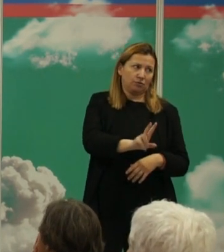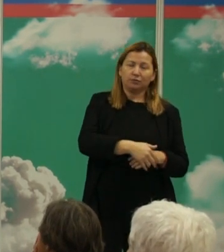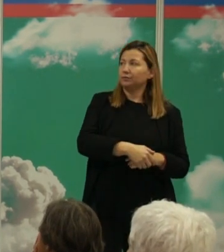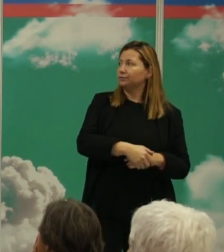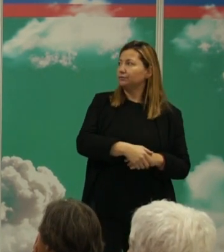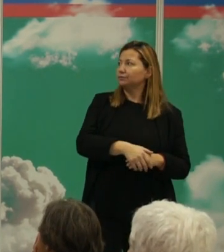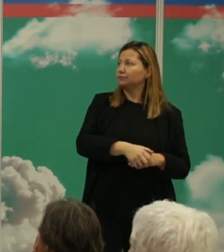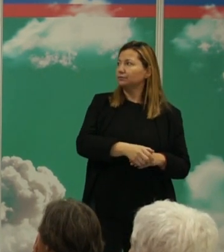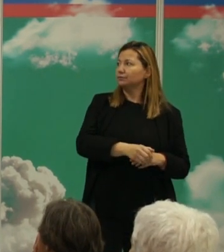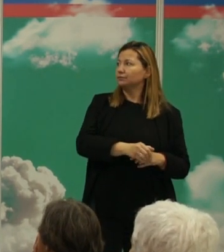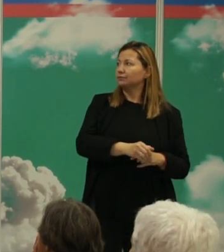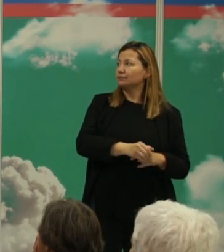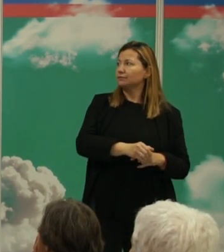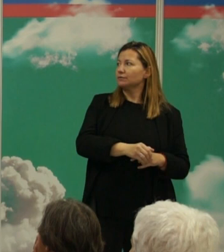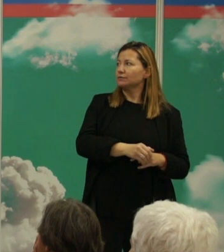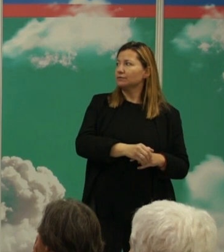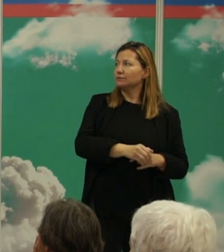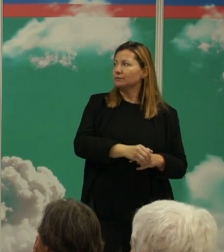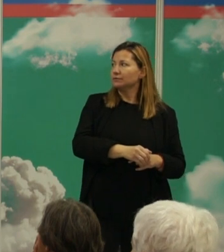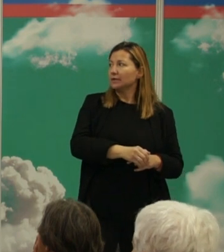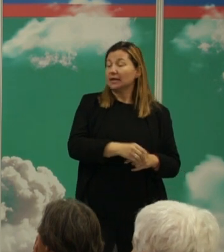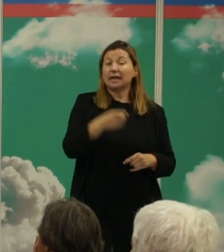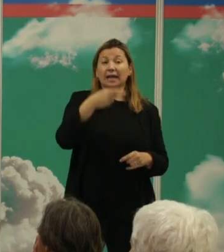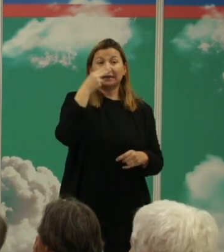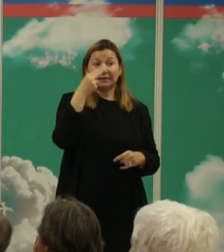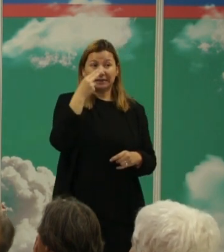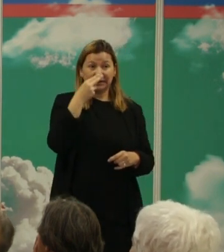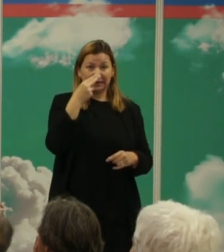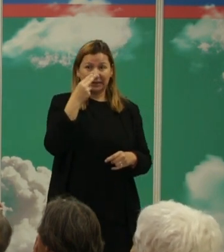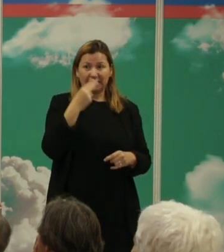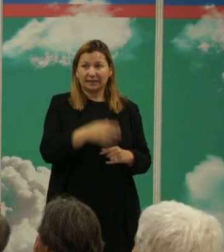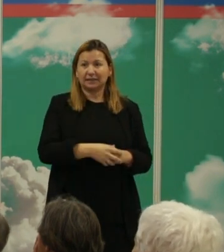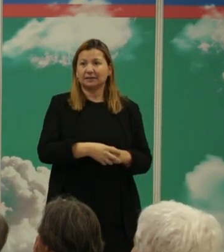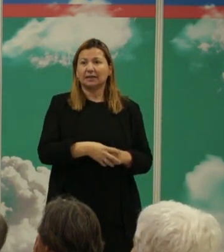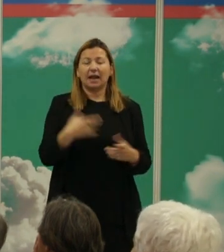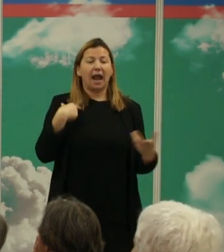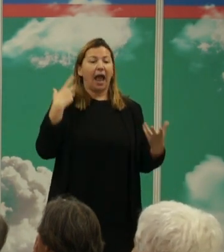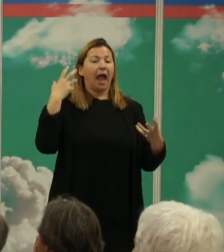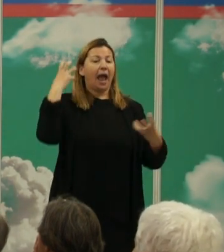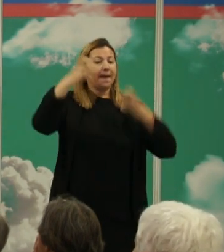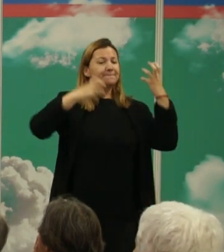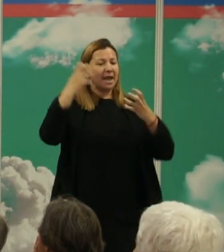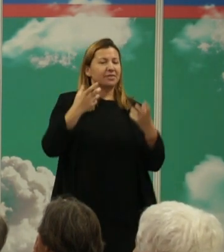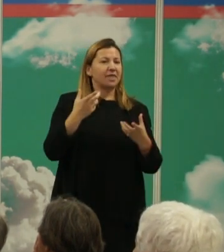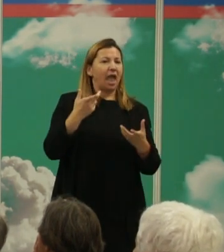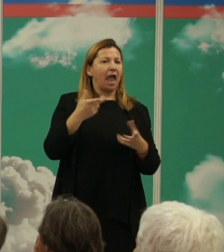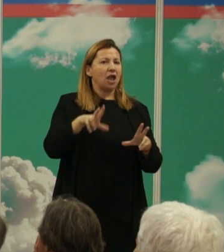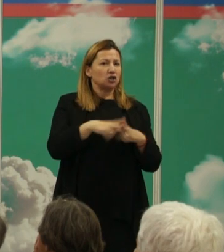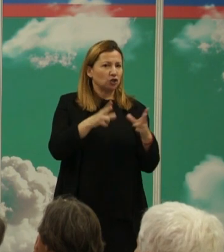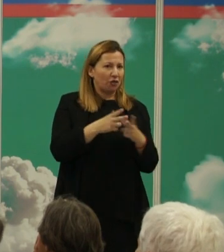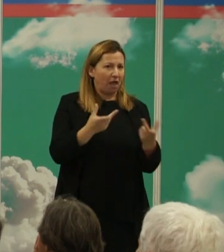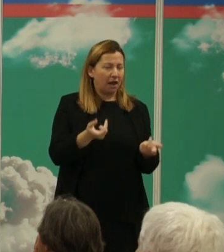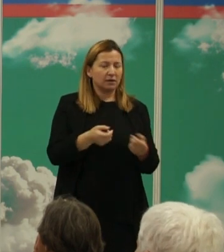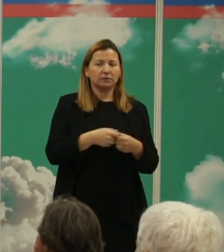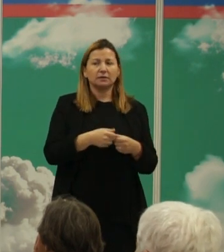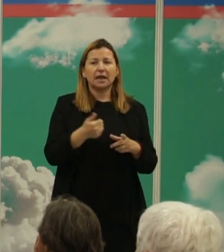totales que las especies no territoriales y interesante las especies sociales ya sean territoriales o no territoriales